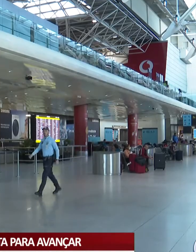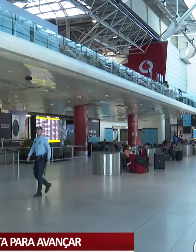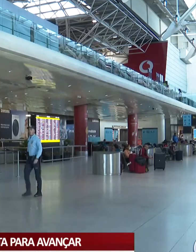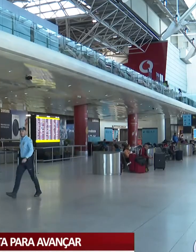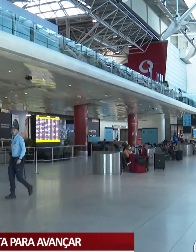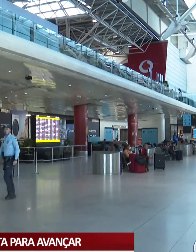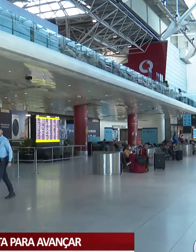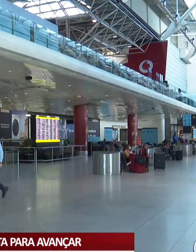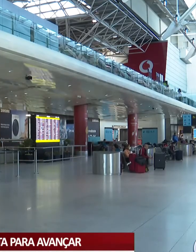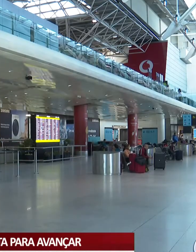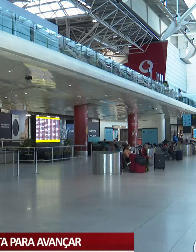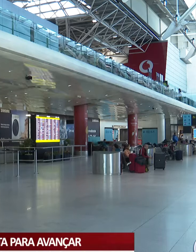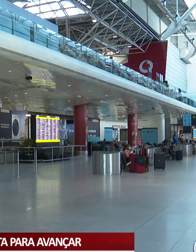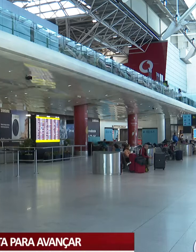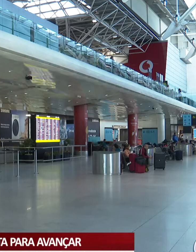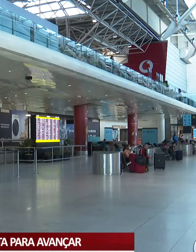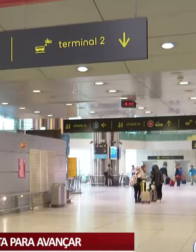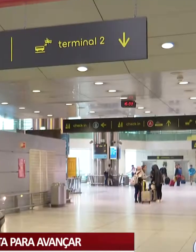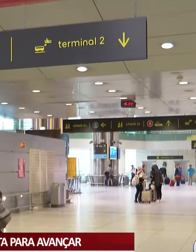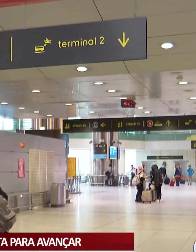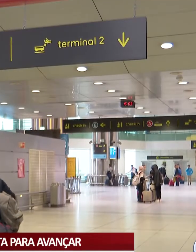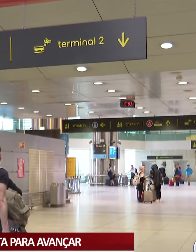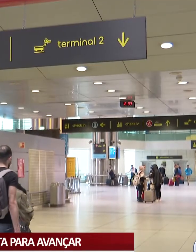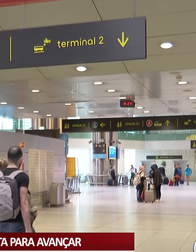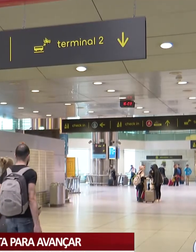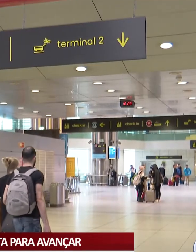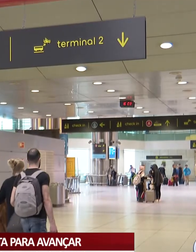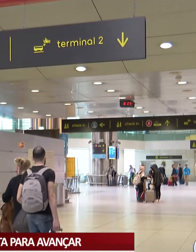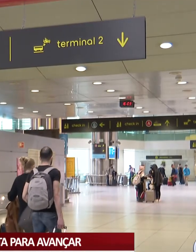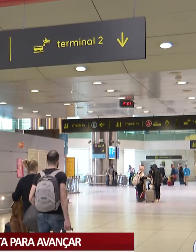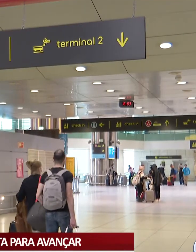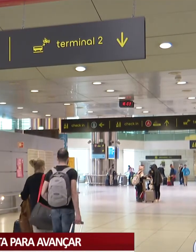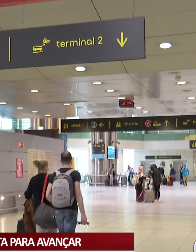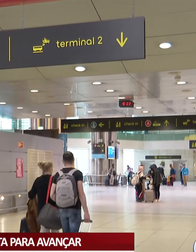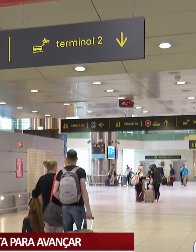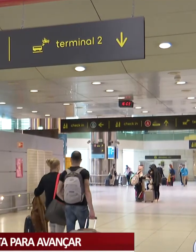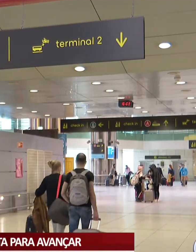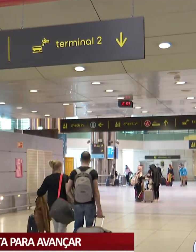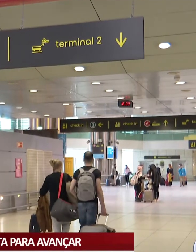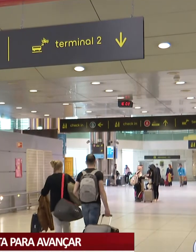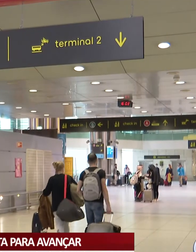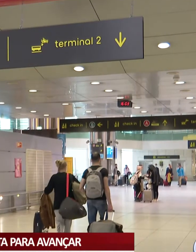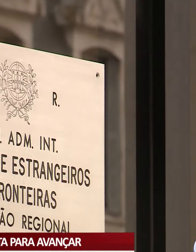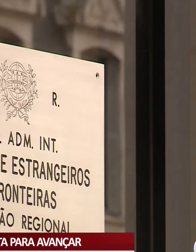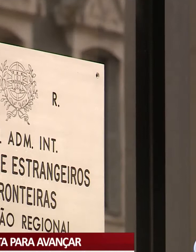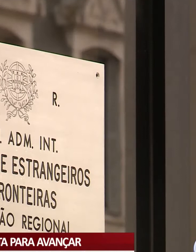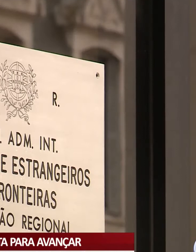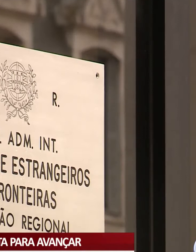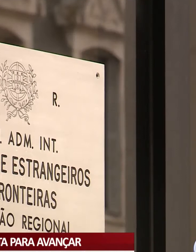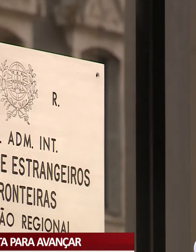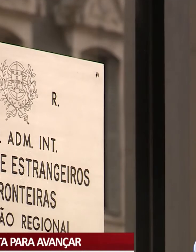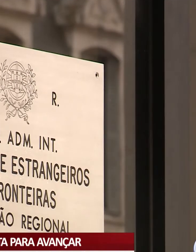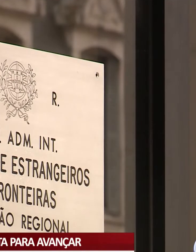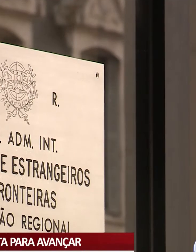a formação adequada, ajustada e amadurecida à garantia daqueles dois valores que há pouco